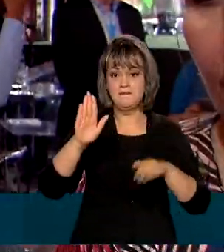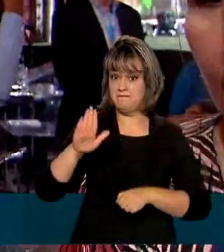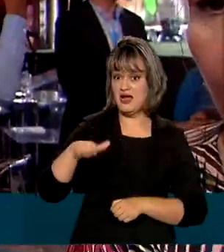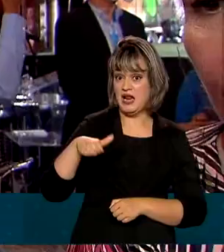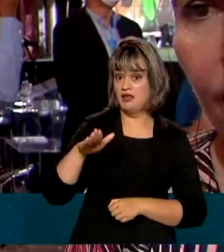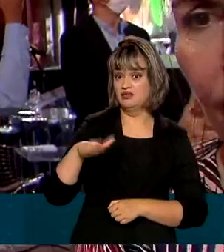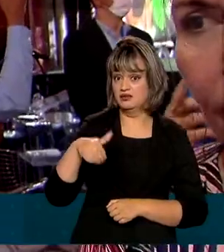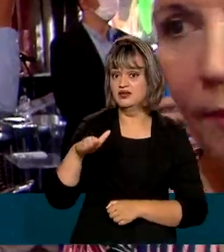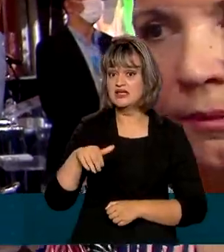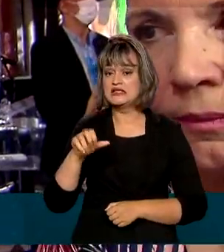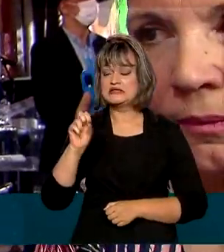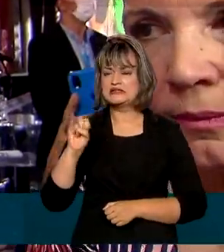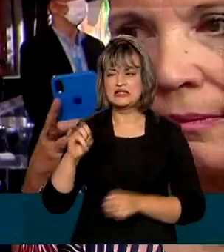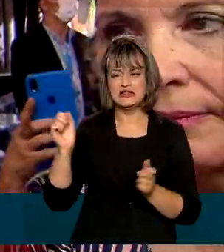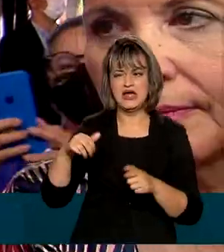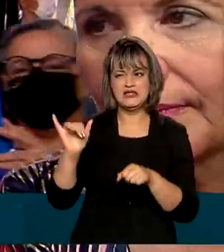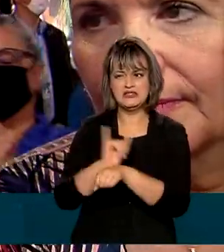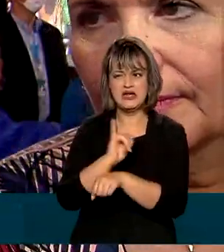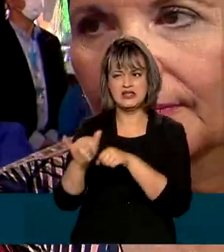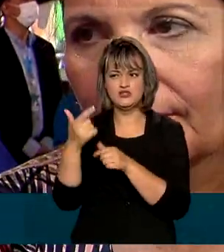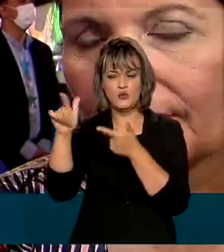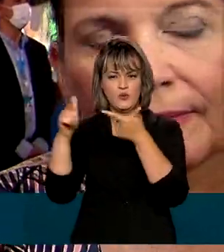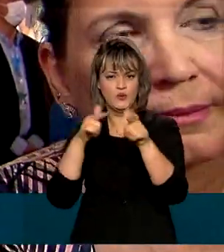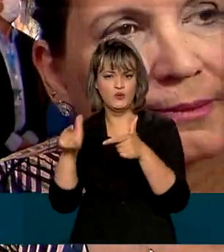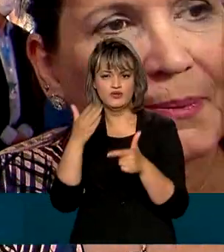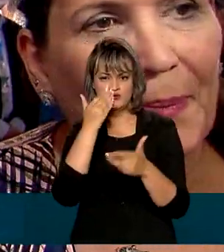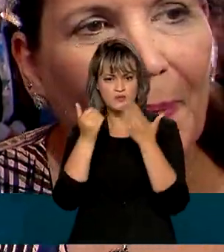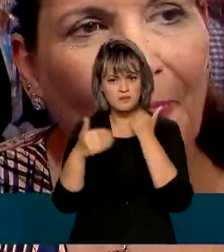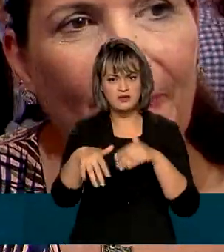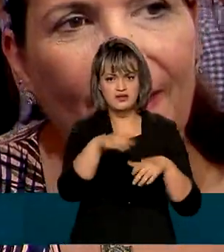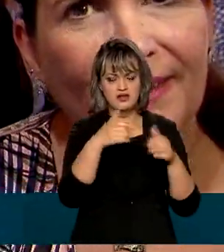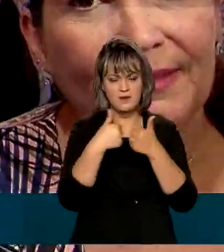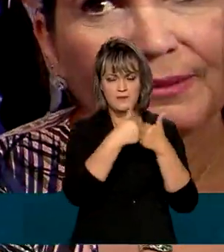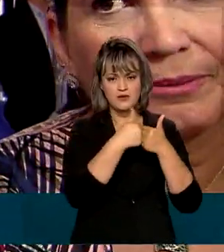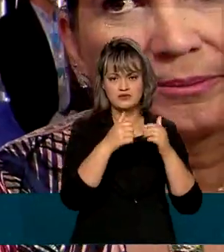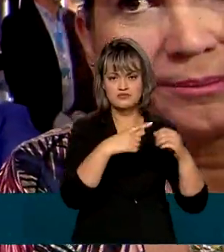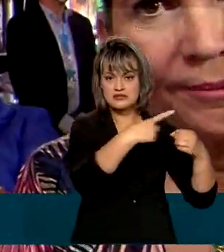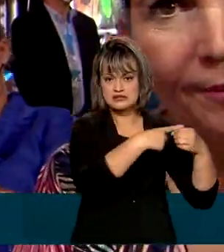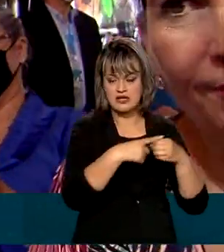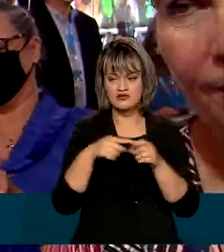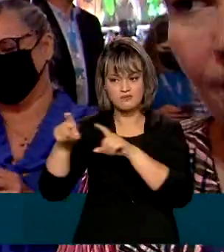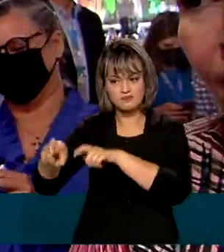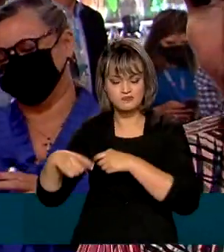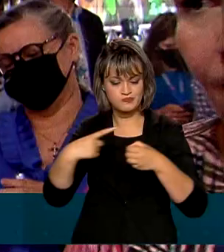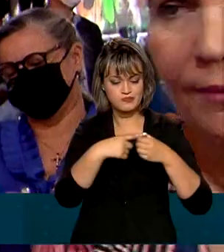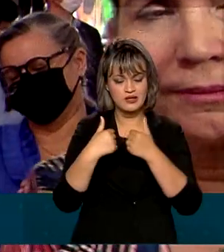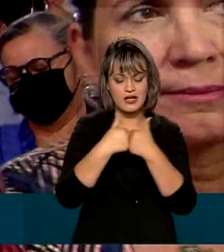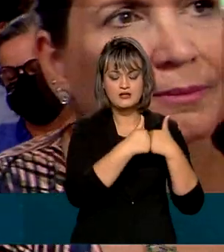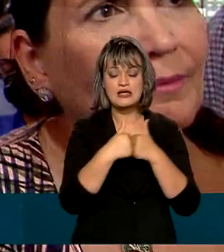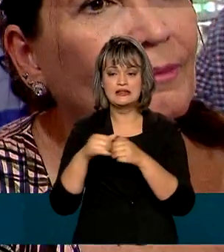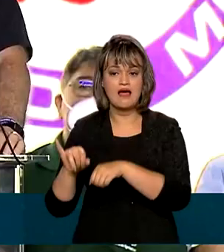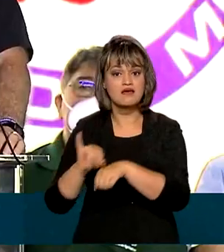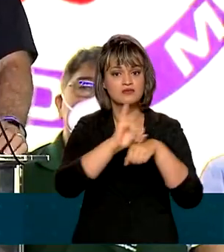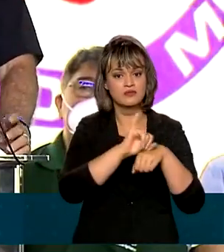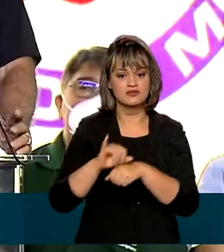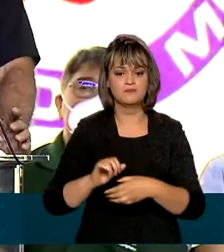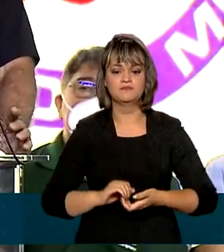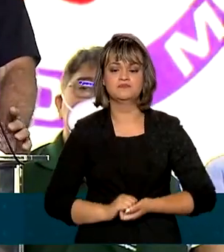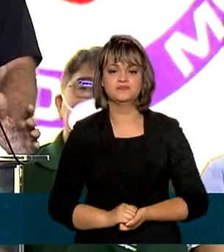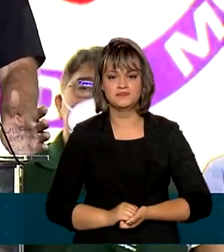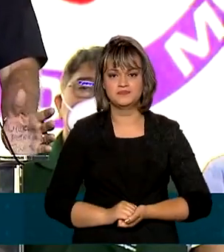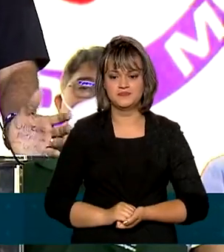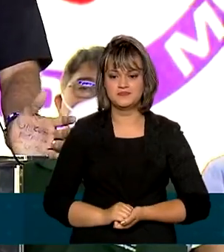for possível criarmos esses cinturões de alimentação em volta da cidade. Ao mesmo tempo criam exportações para o país. A